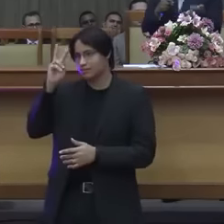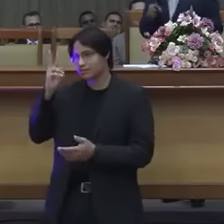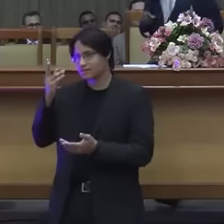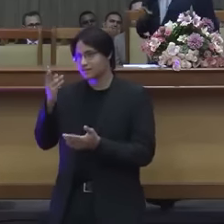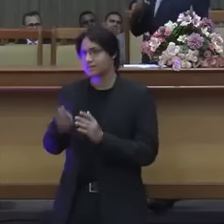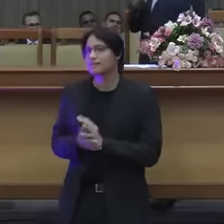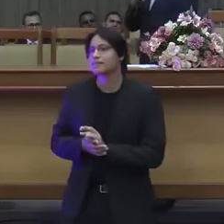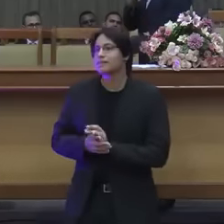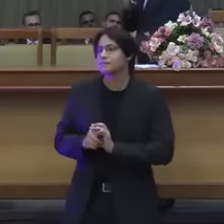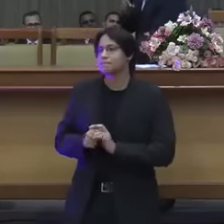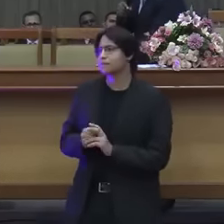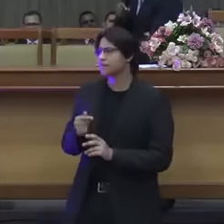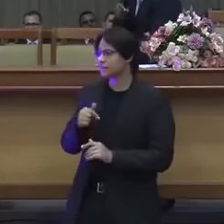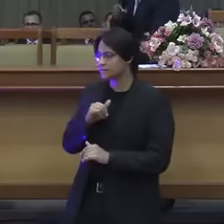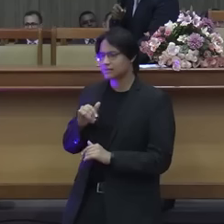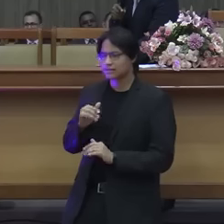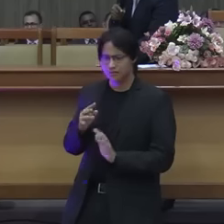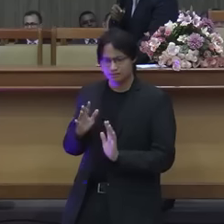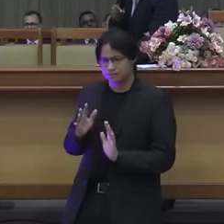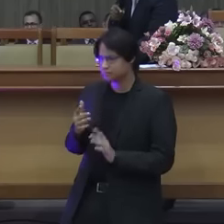gente não conversa rapaz